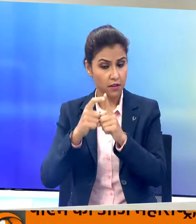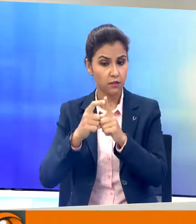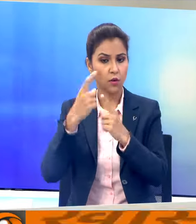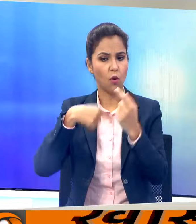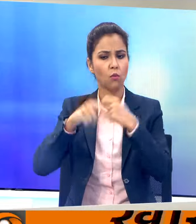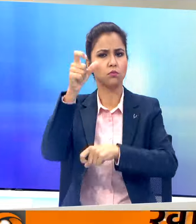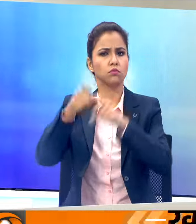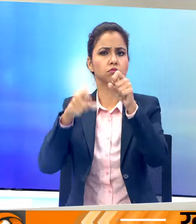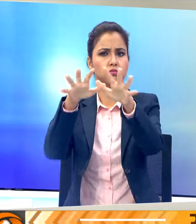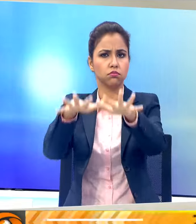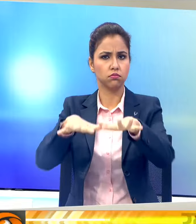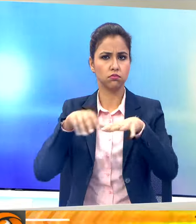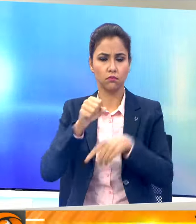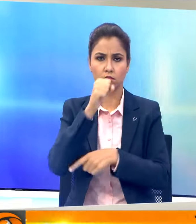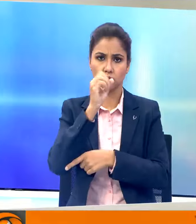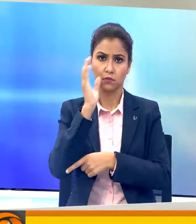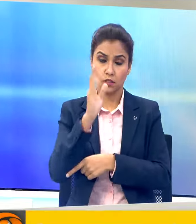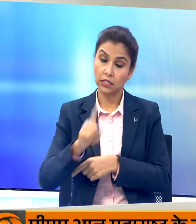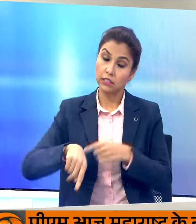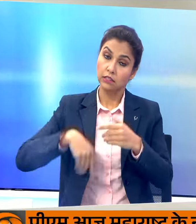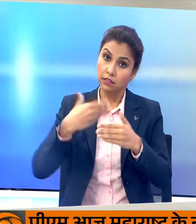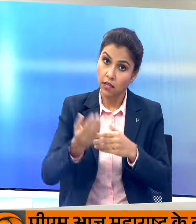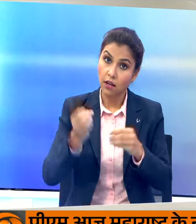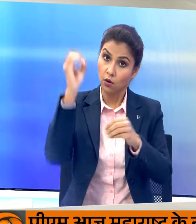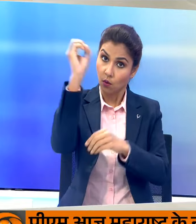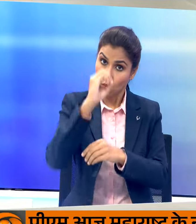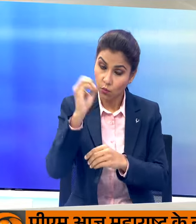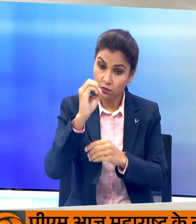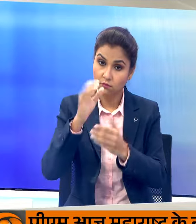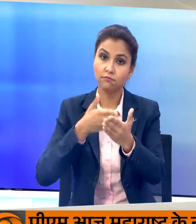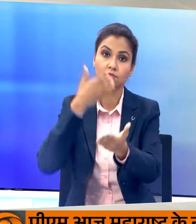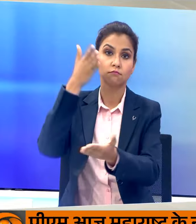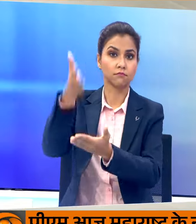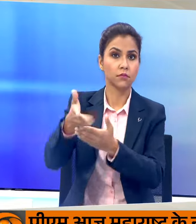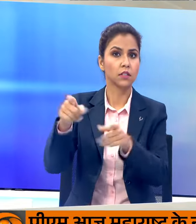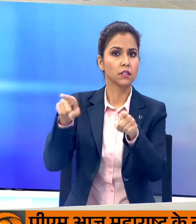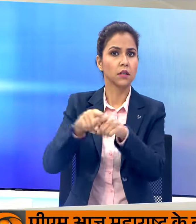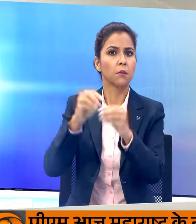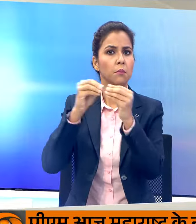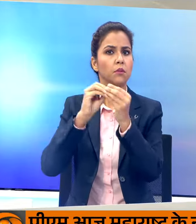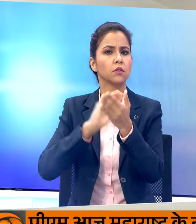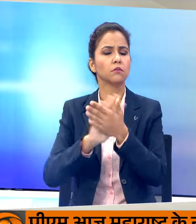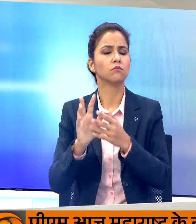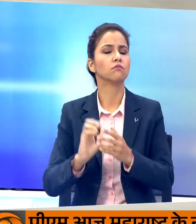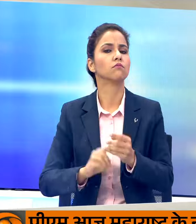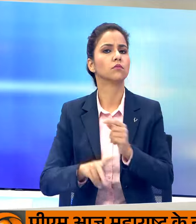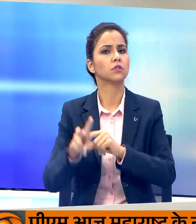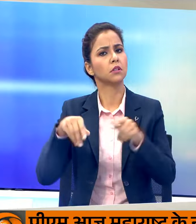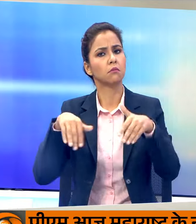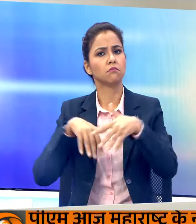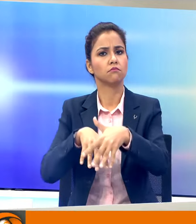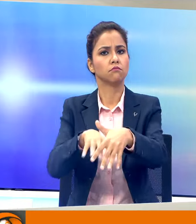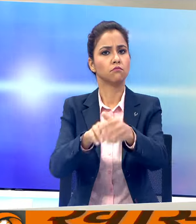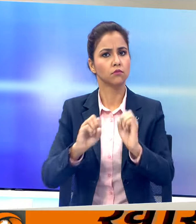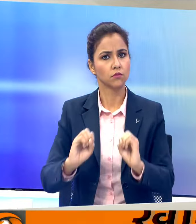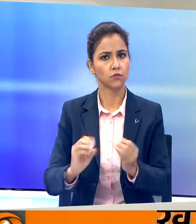संबोधित करेंगे फिर प्रधानमंत्री ओडिशा का रुख करेंगे और भुवनेशुवर में रोट शो करेंगे